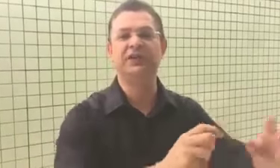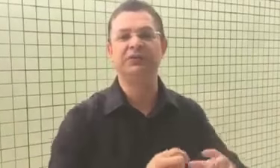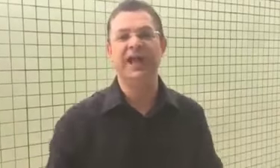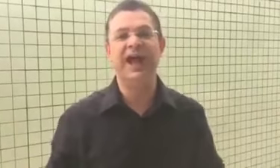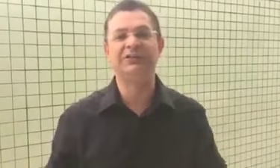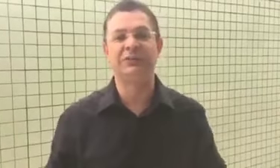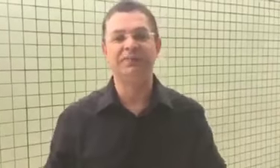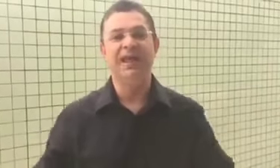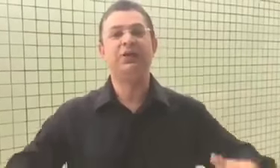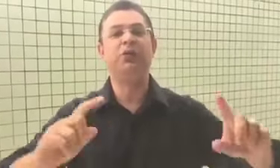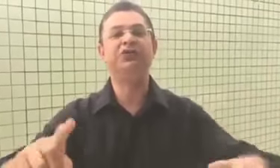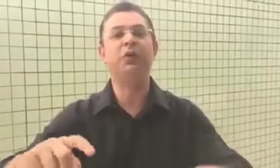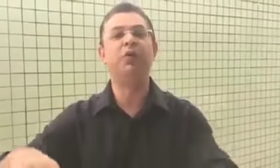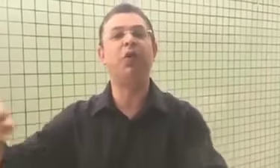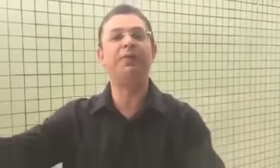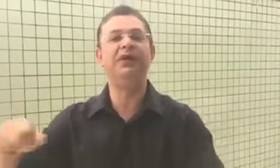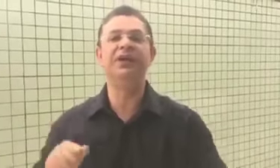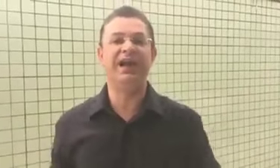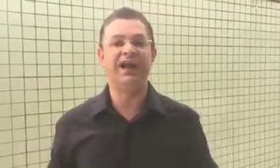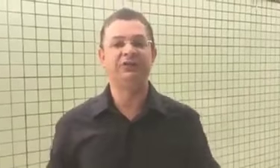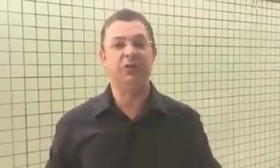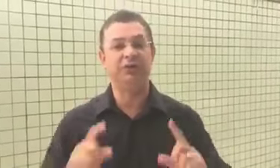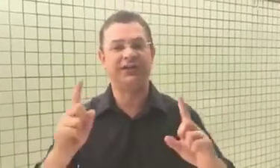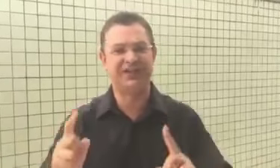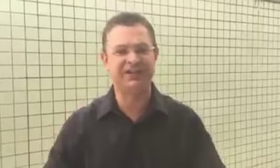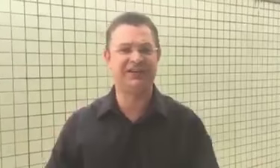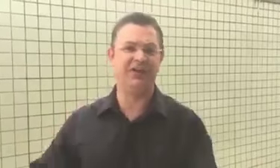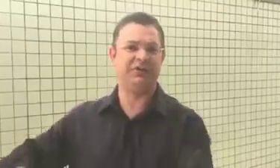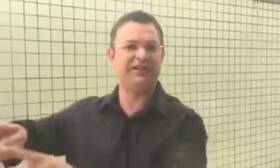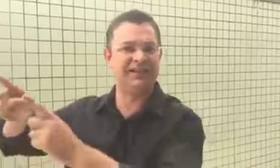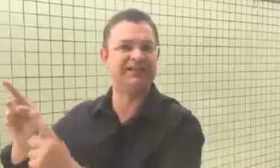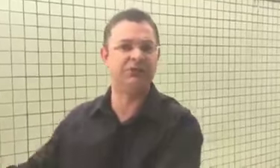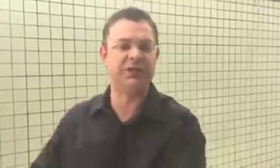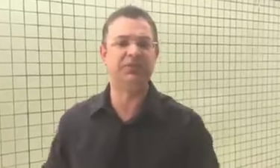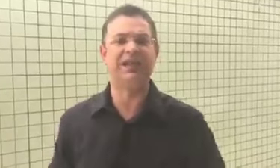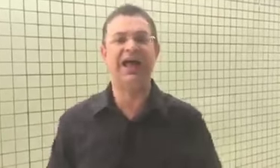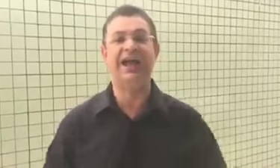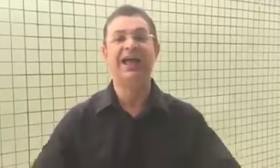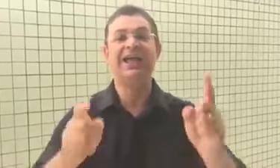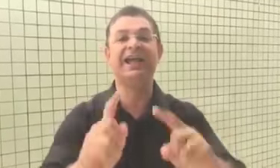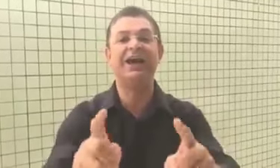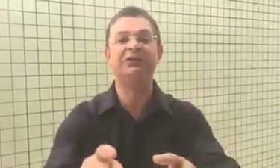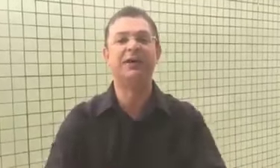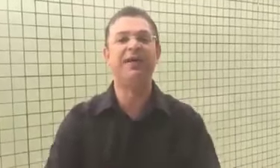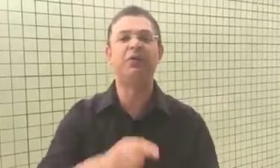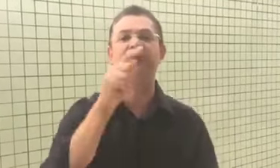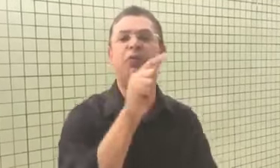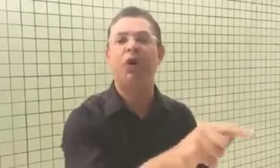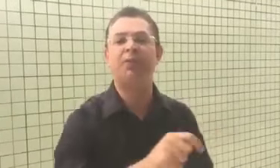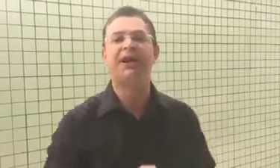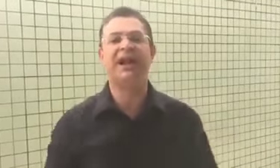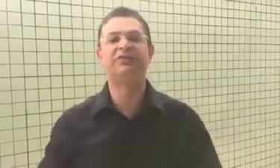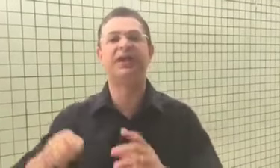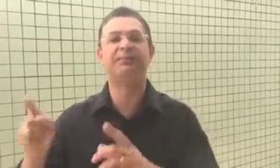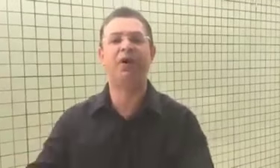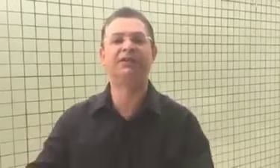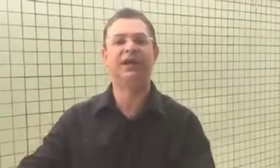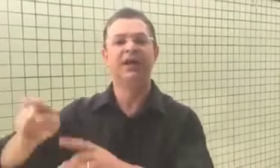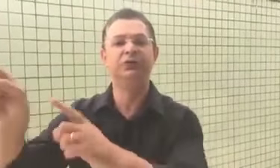seu teatro e continuam cobrando ingresso. Ou seja, eles ganham na isenção tributária e ganham também quando cobram ingresso na porta do